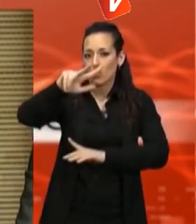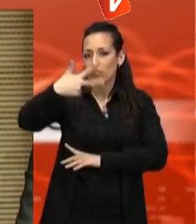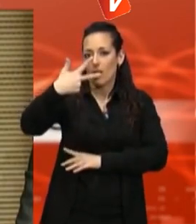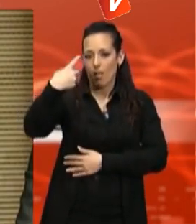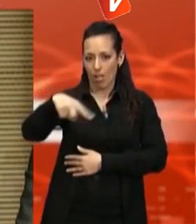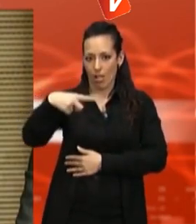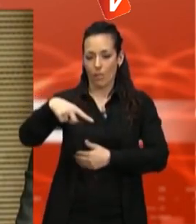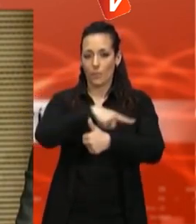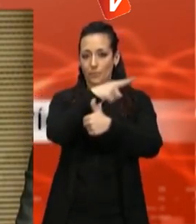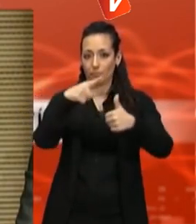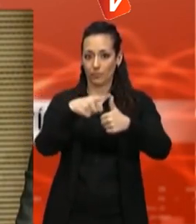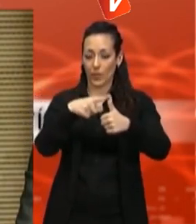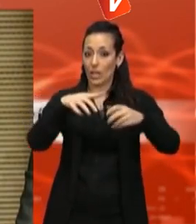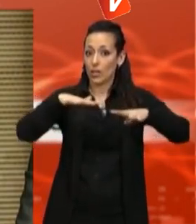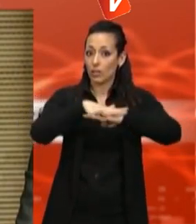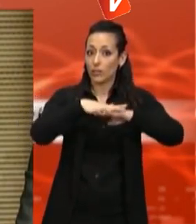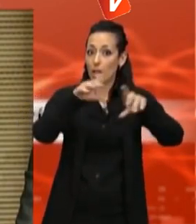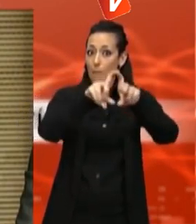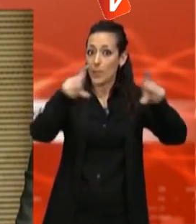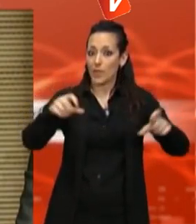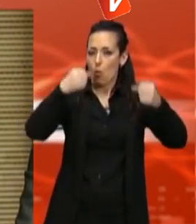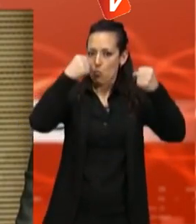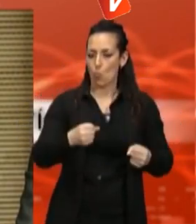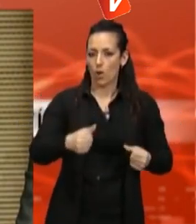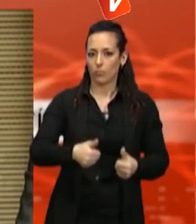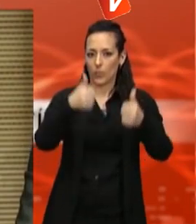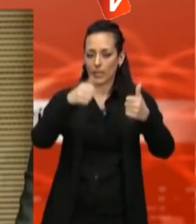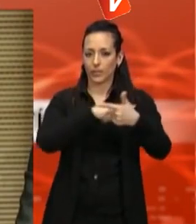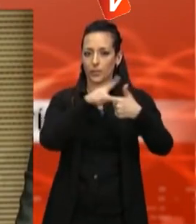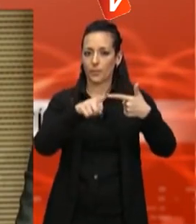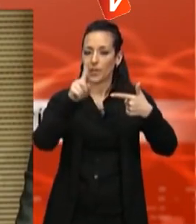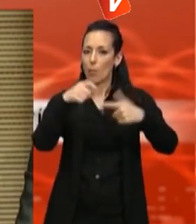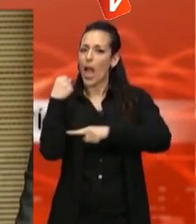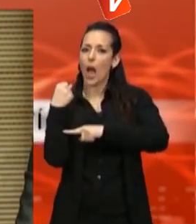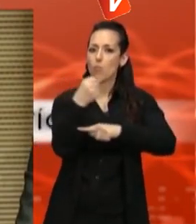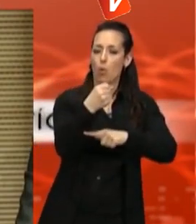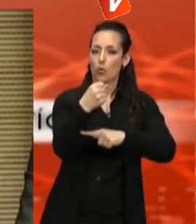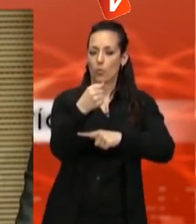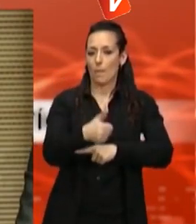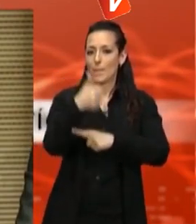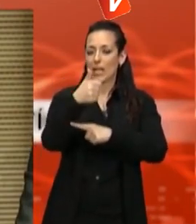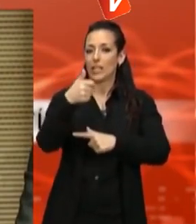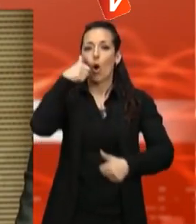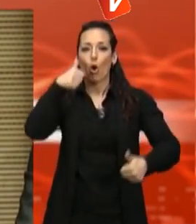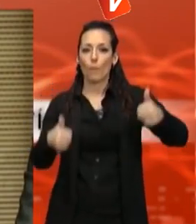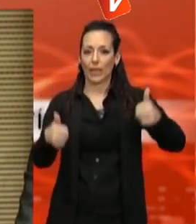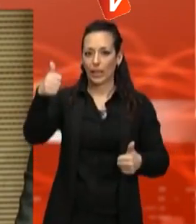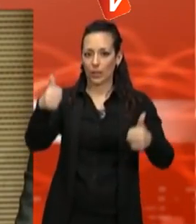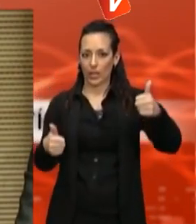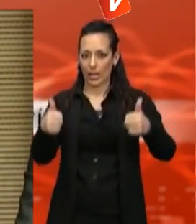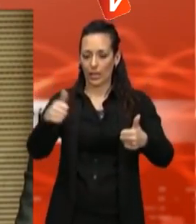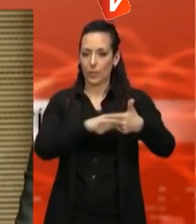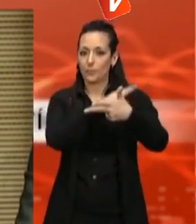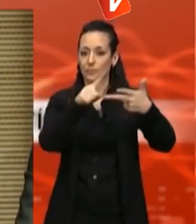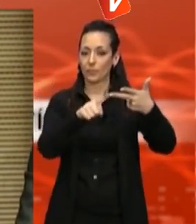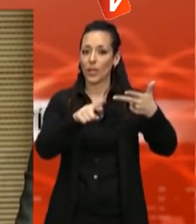empresarial existent. El segon és reforçar la seva competitivitat. I el tercer, evitar en